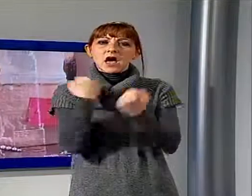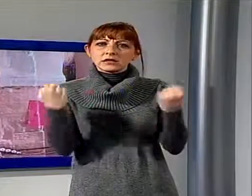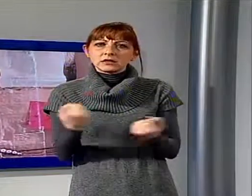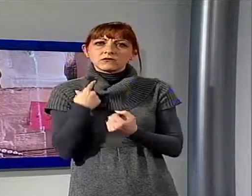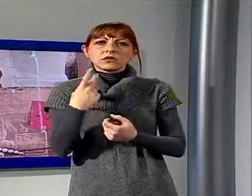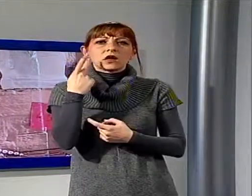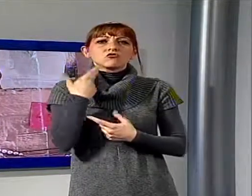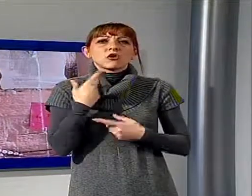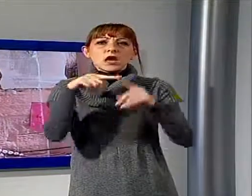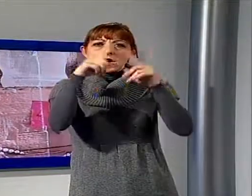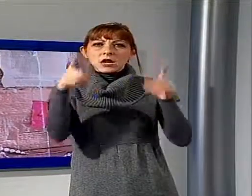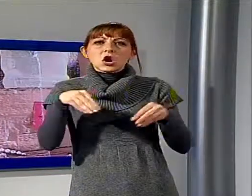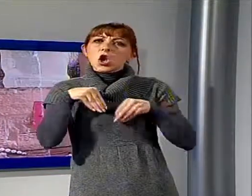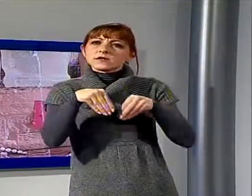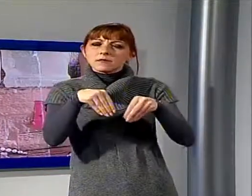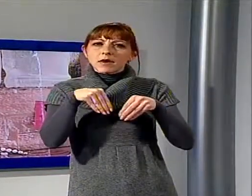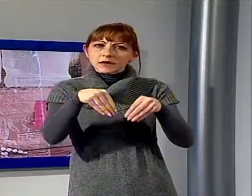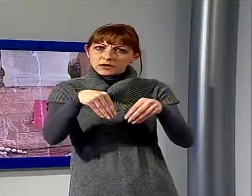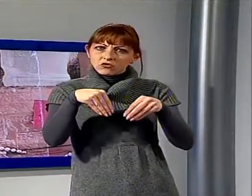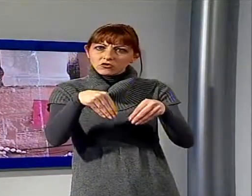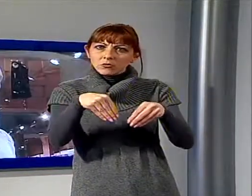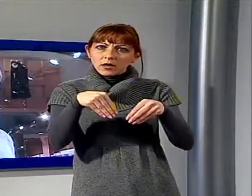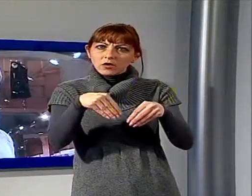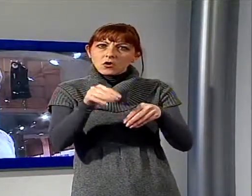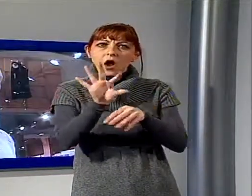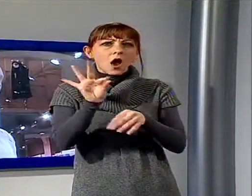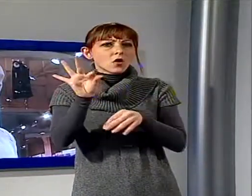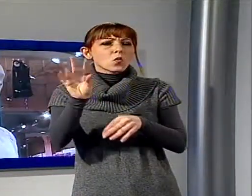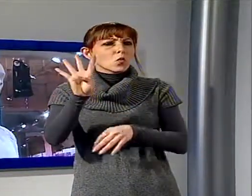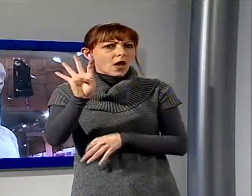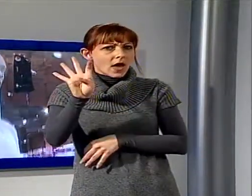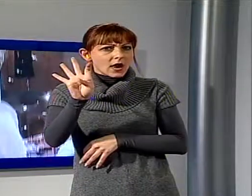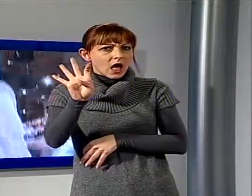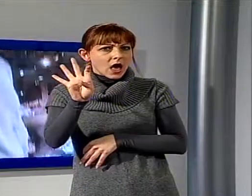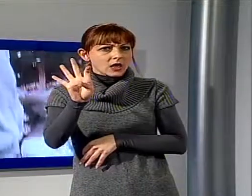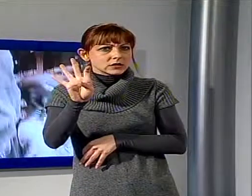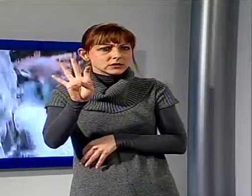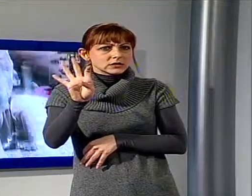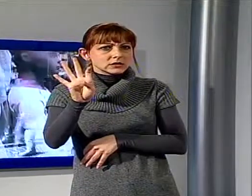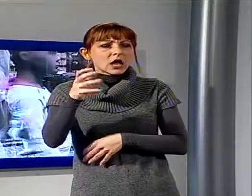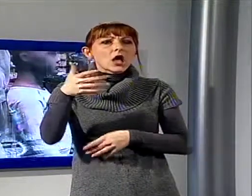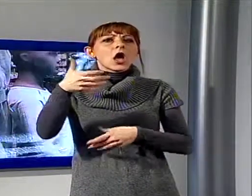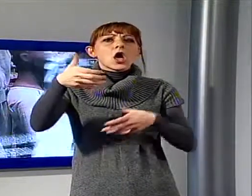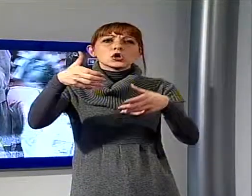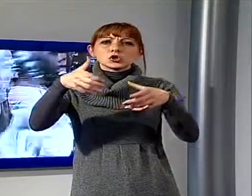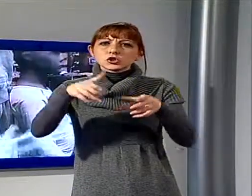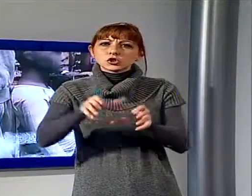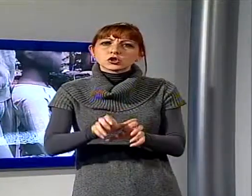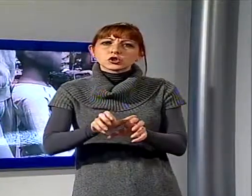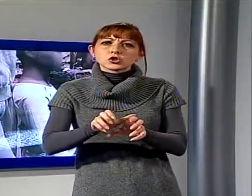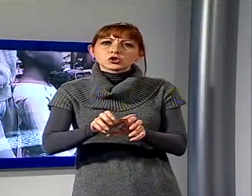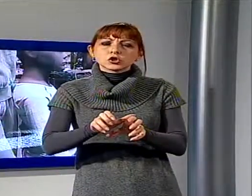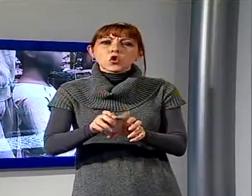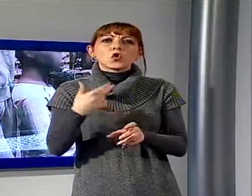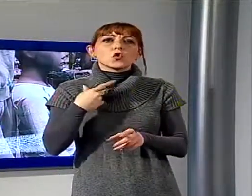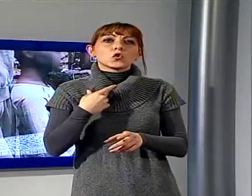vedrà i negozi aderenti, 40 in totale, proporre super sconti sulla propria merce in vendita, ancora più vantaggiosi per il